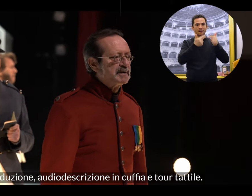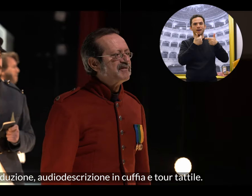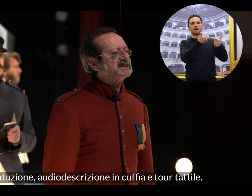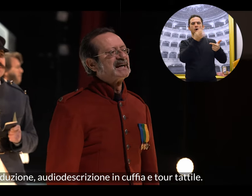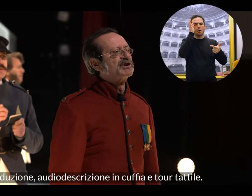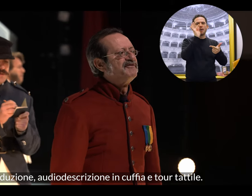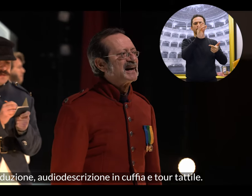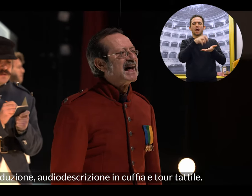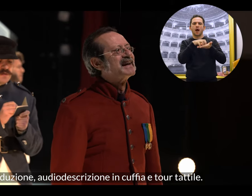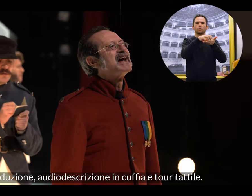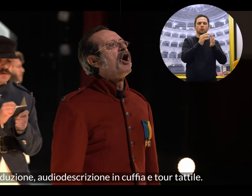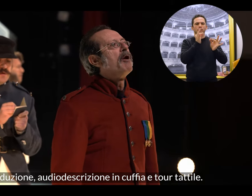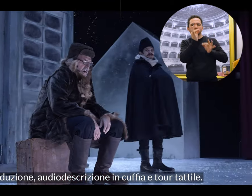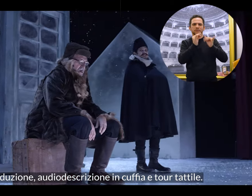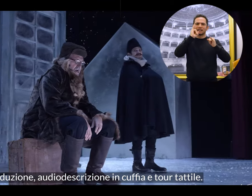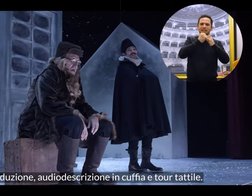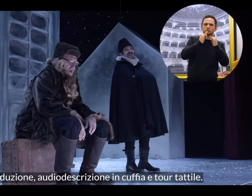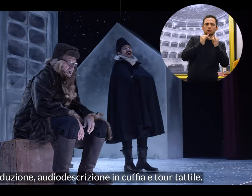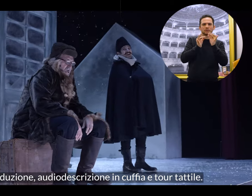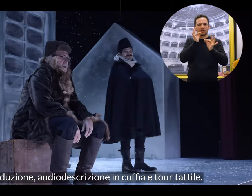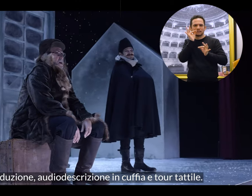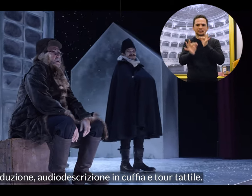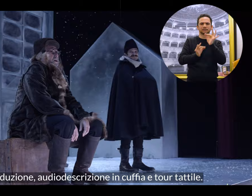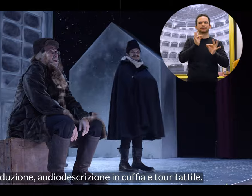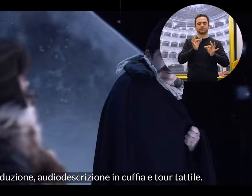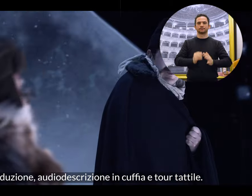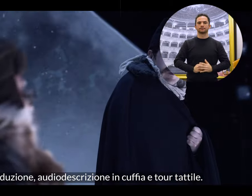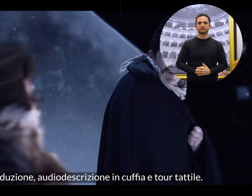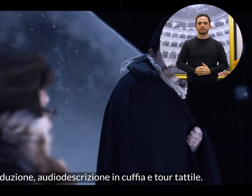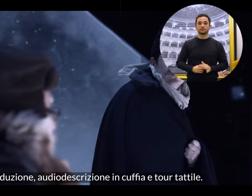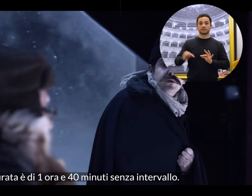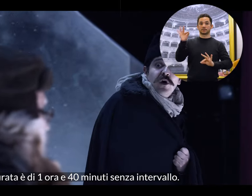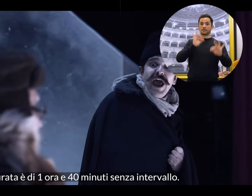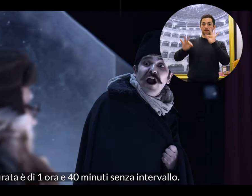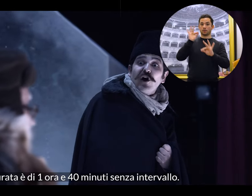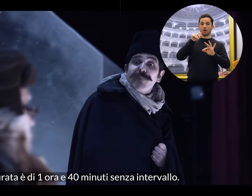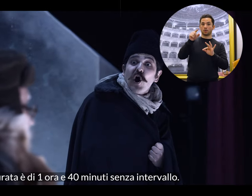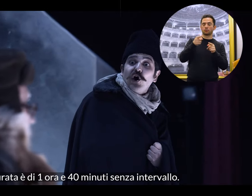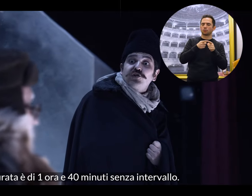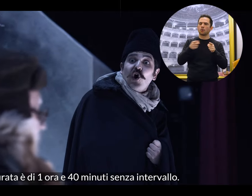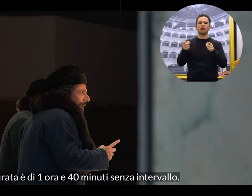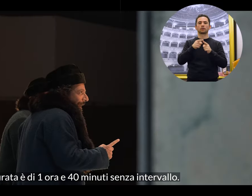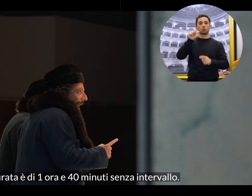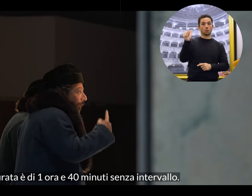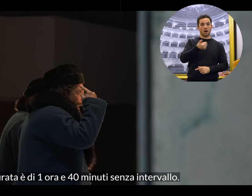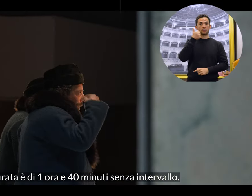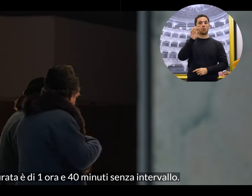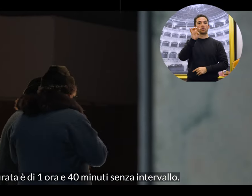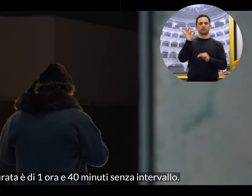audio introduzione, audiodescrizione in cuffia e tour tattile. La durata è di un'ora e 40